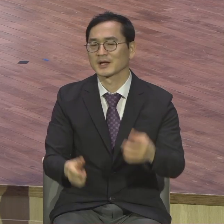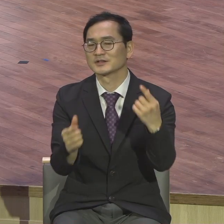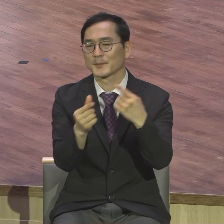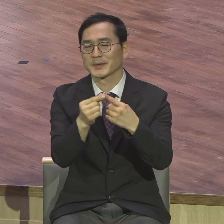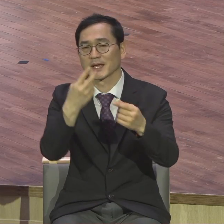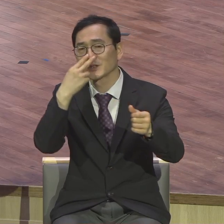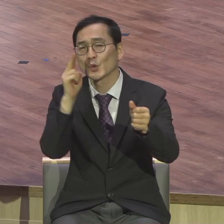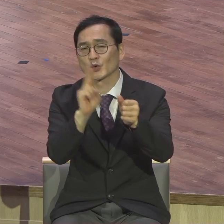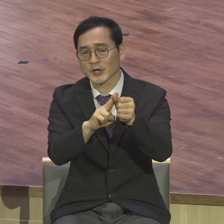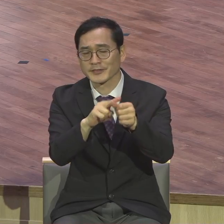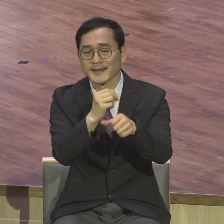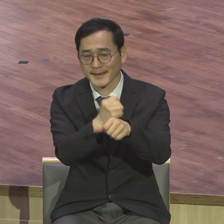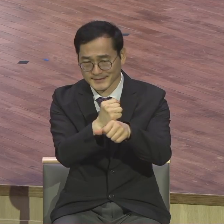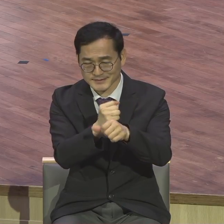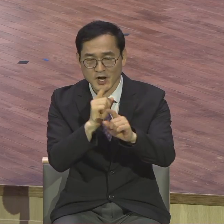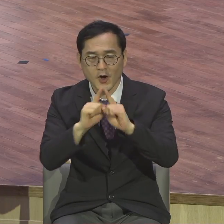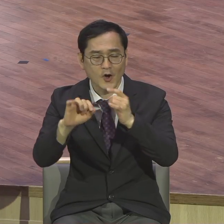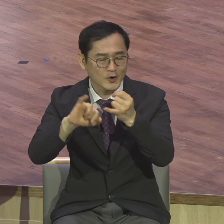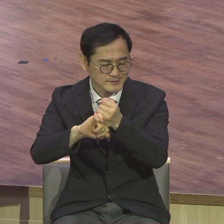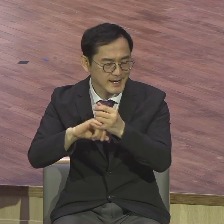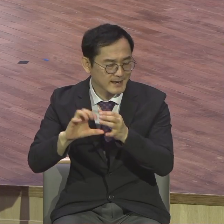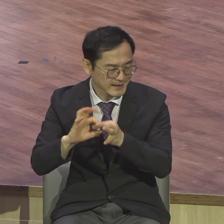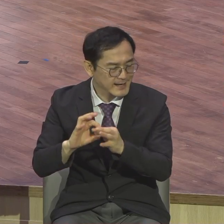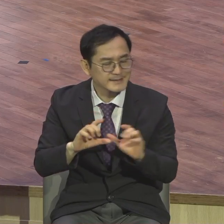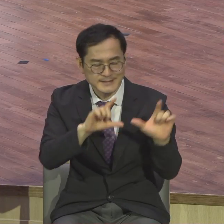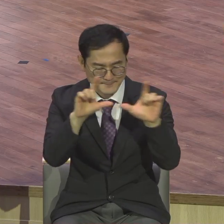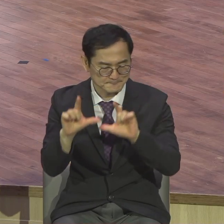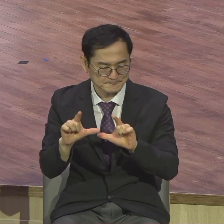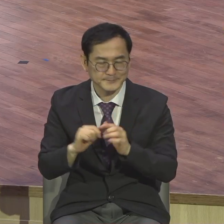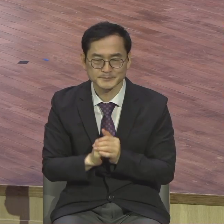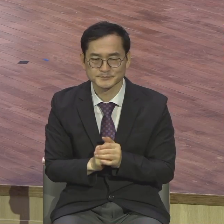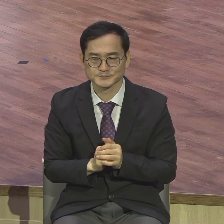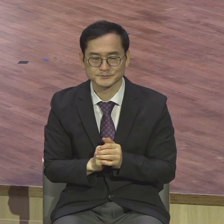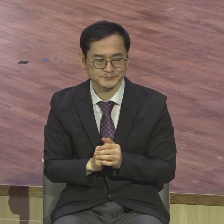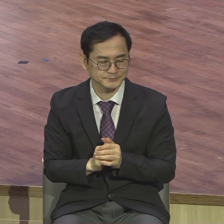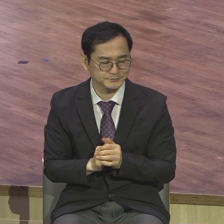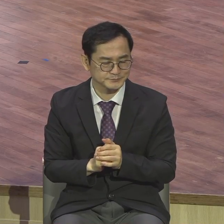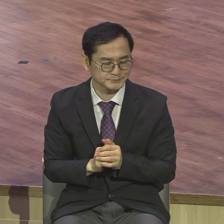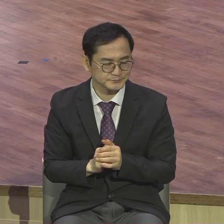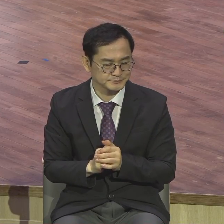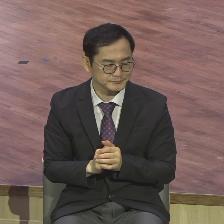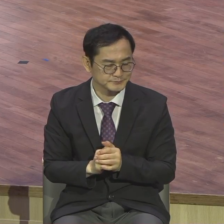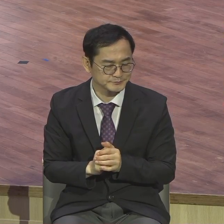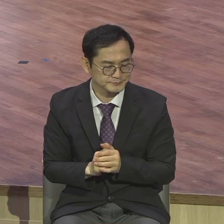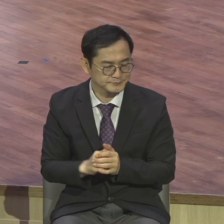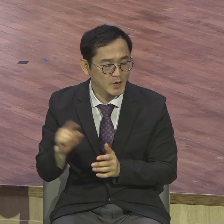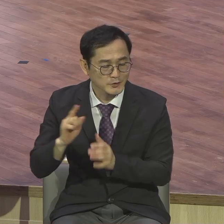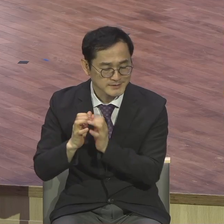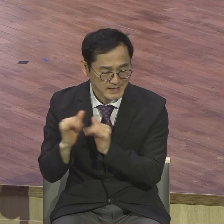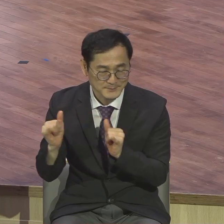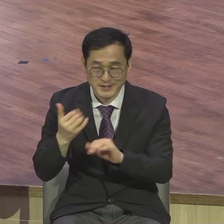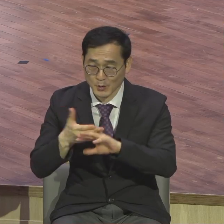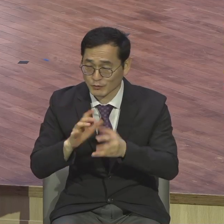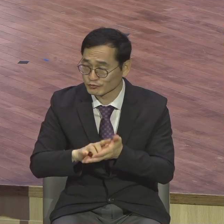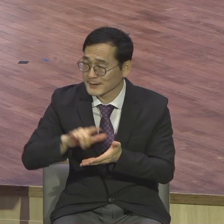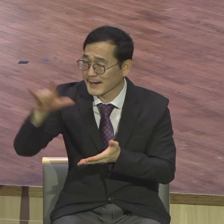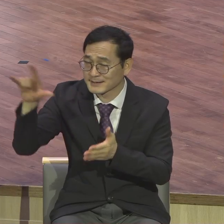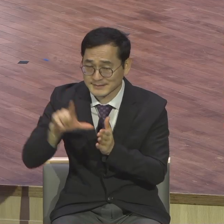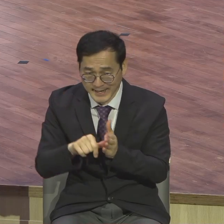삶입니다. 14절 봅니다. 또 어떤 사람이 타국에 갈 시에 그 종들을 불러 자기 소유를 맡긴 것